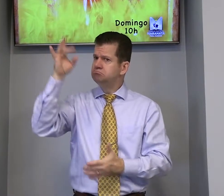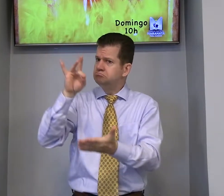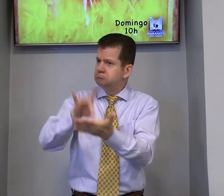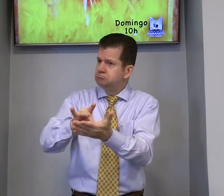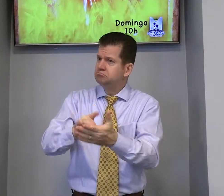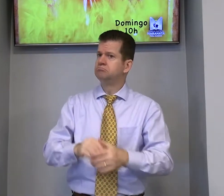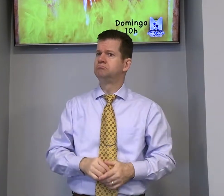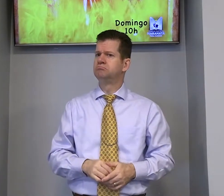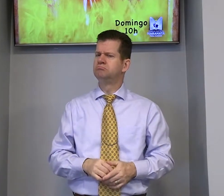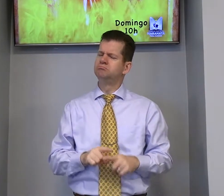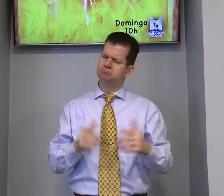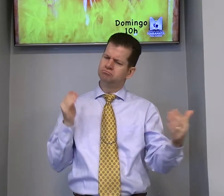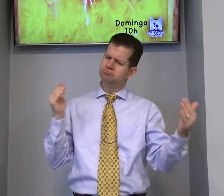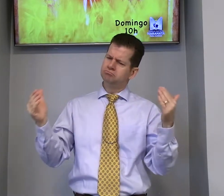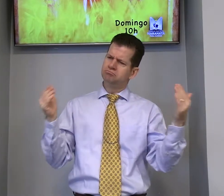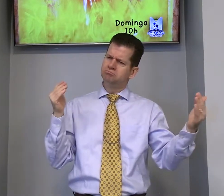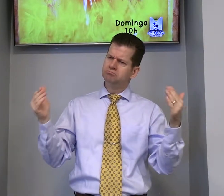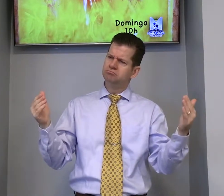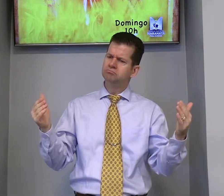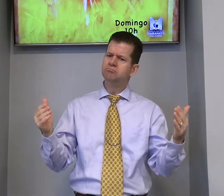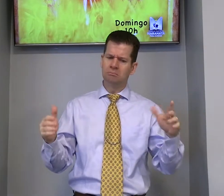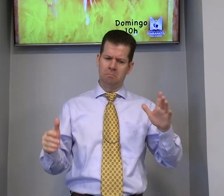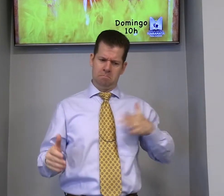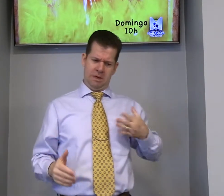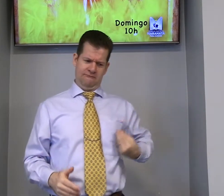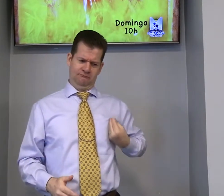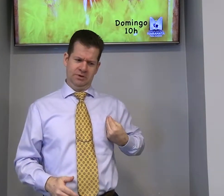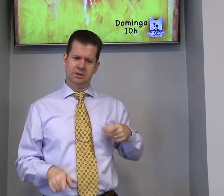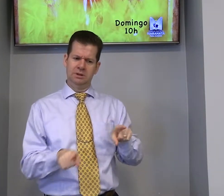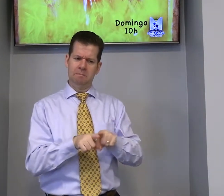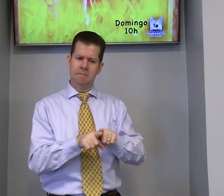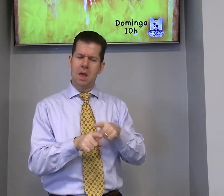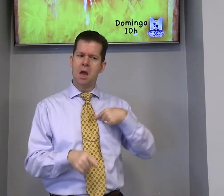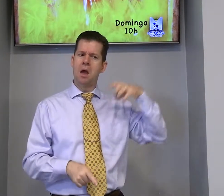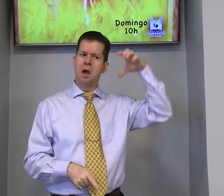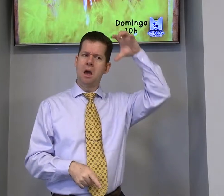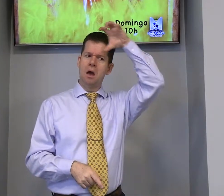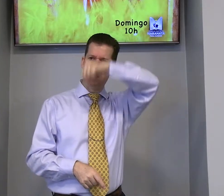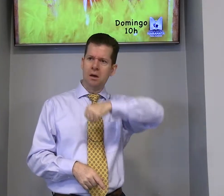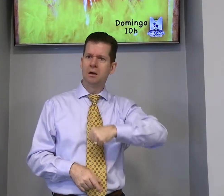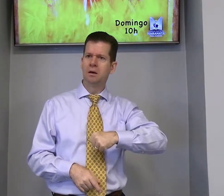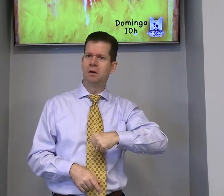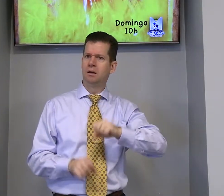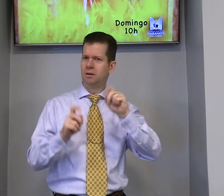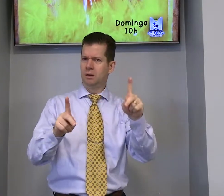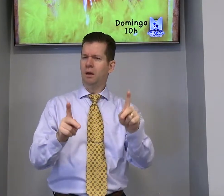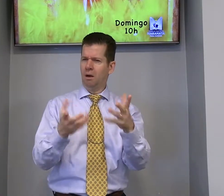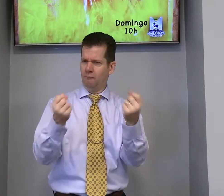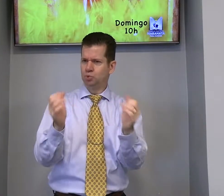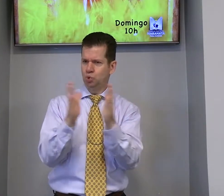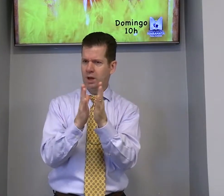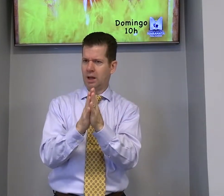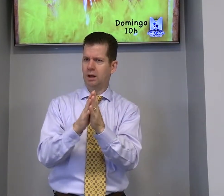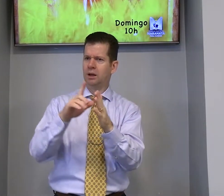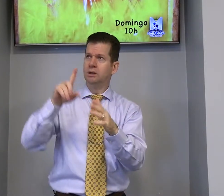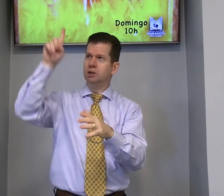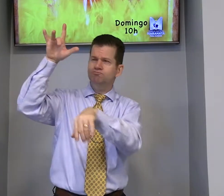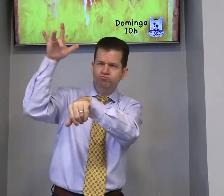O que aconteceu de verdade? Vamos comparar a minha vida também, aprender. Vamos orar